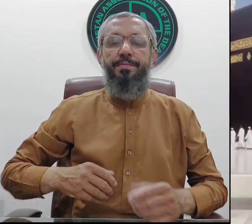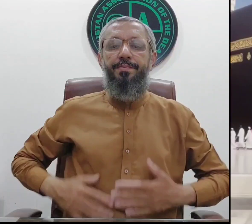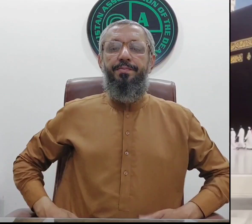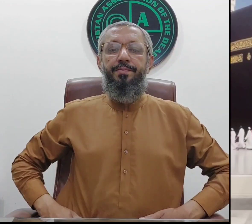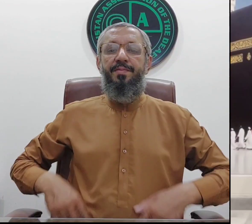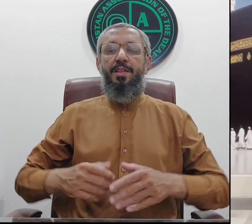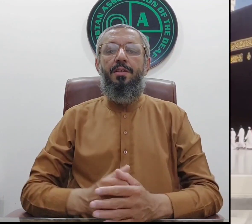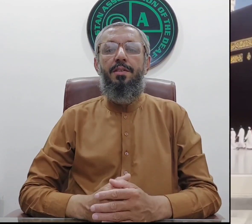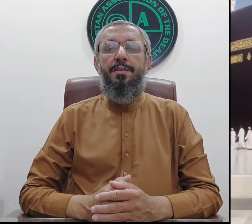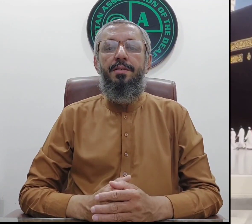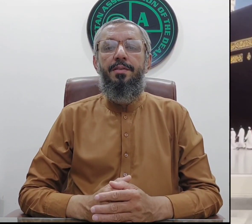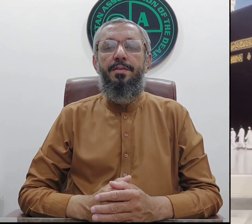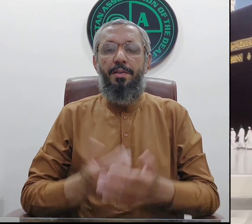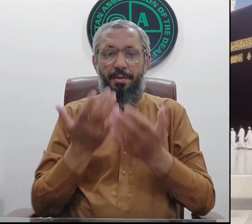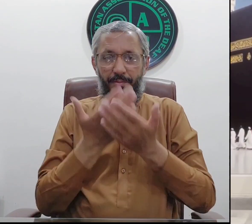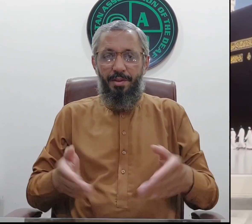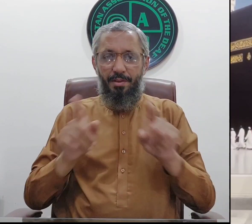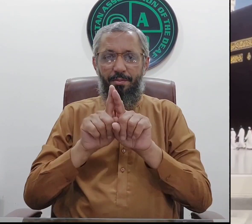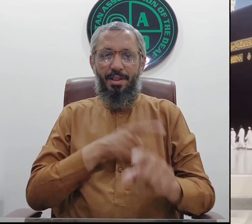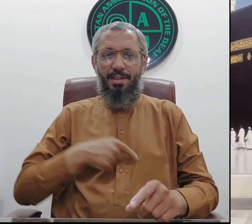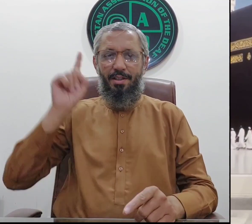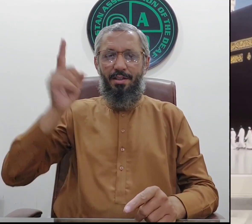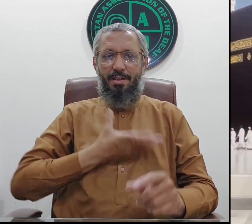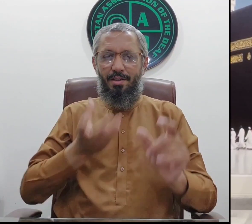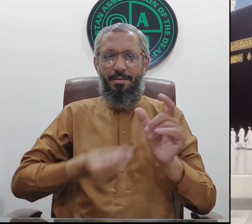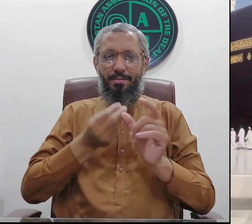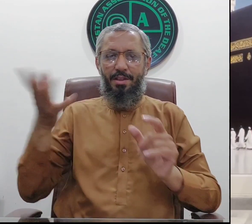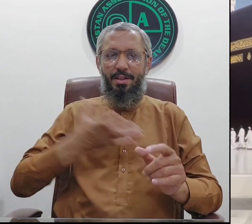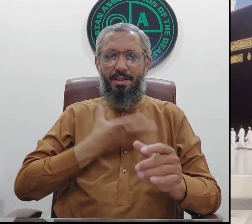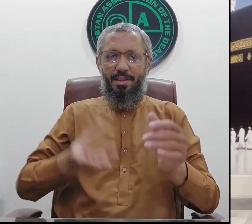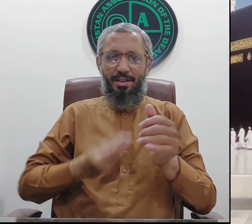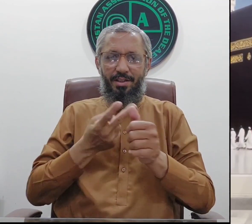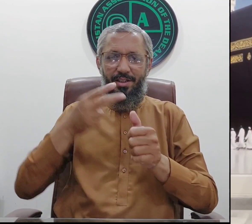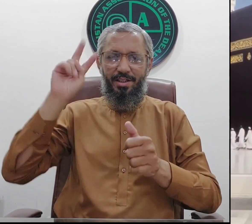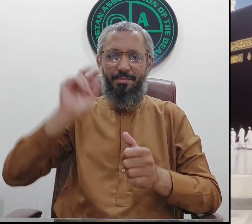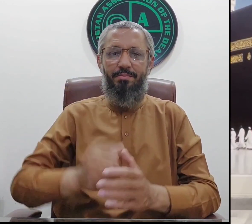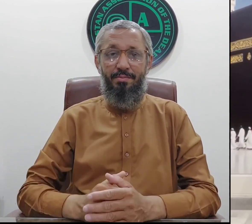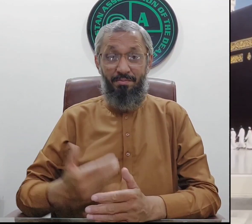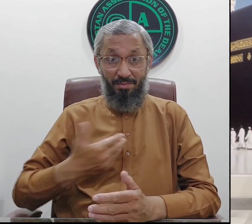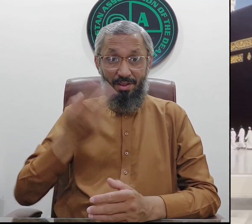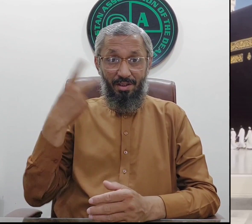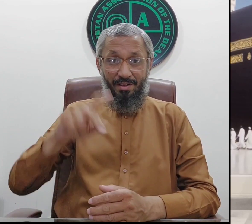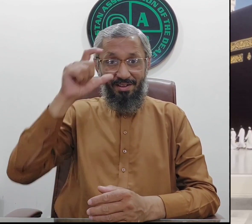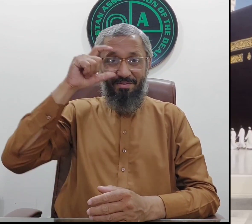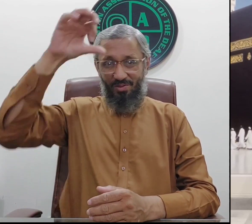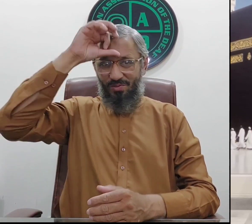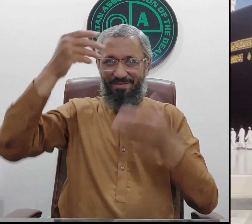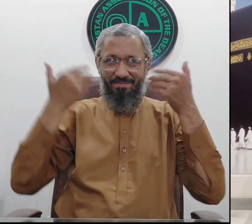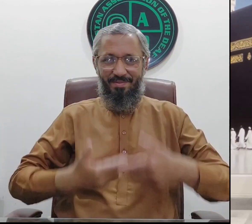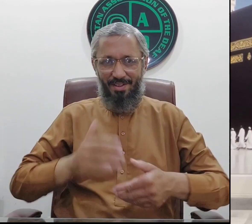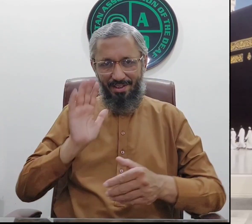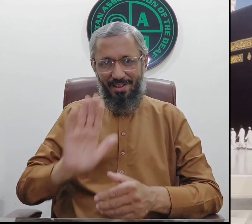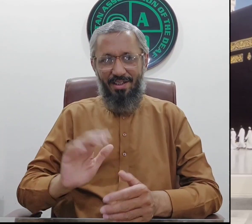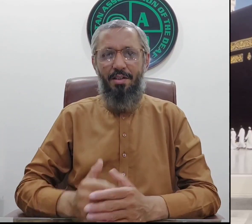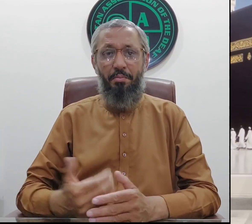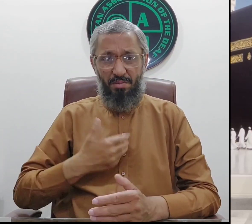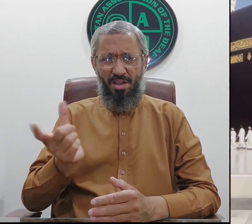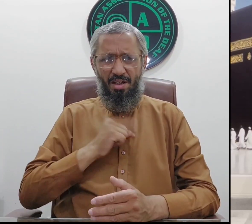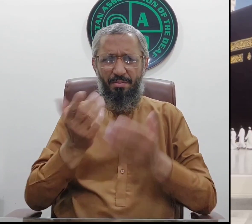بسم اللہ الرحمن الرحیم میرا نام عزیر دیوانی ہے اور میں نے اپنی تعلیم جانے دارمک کراچی سے حاصل کی ہے